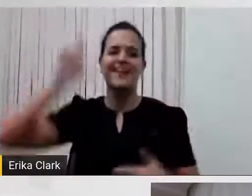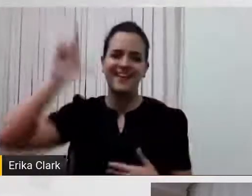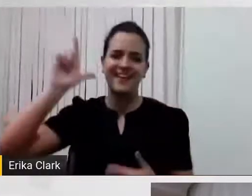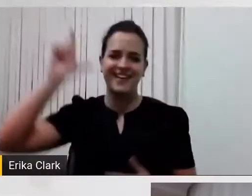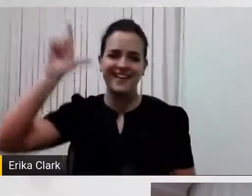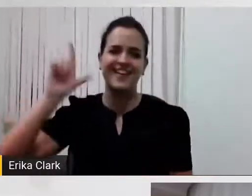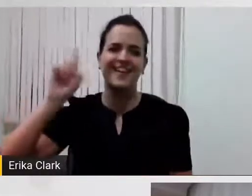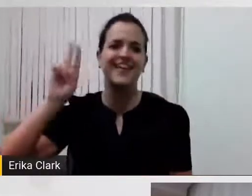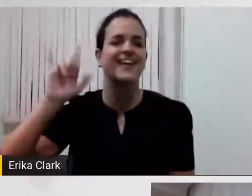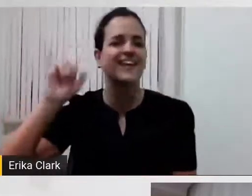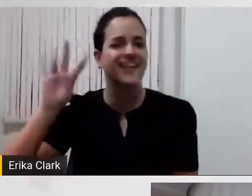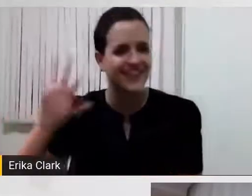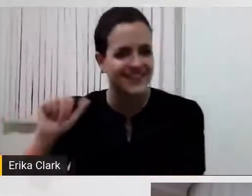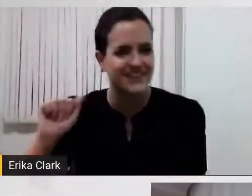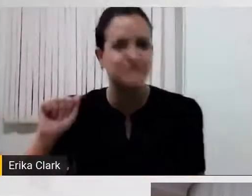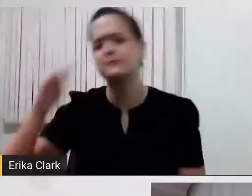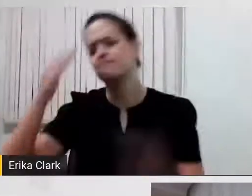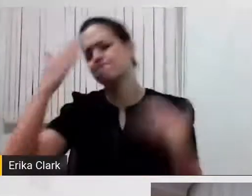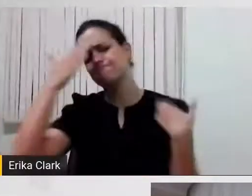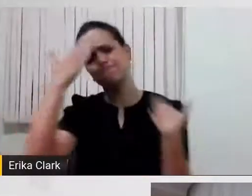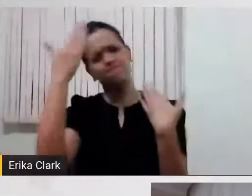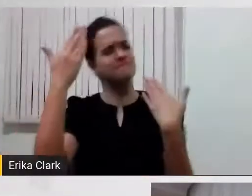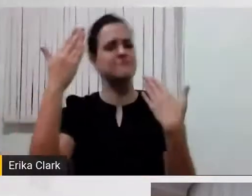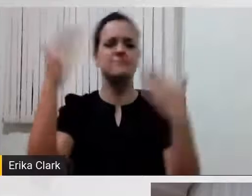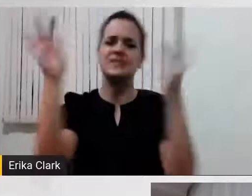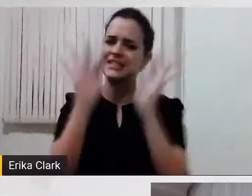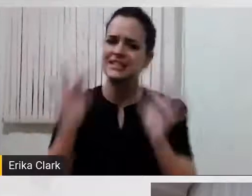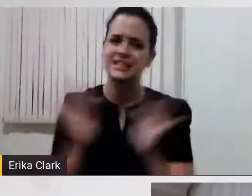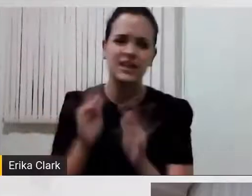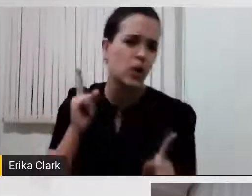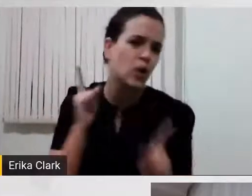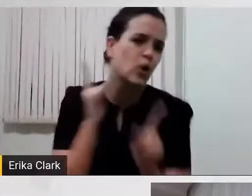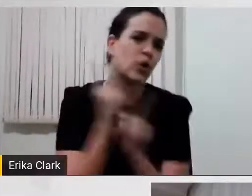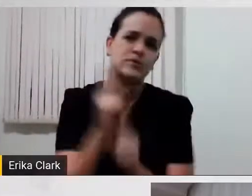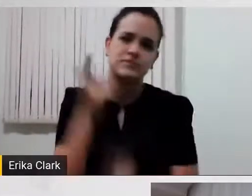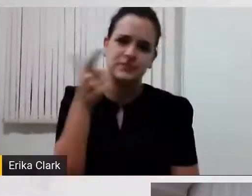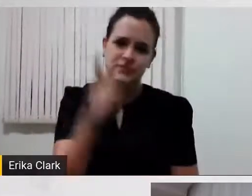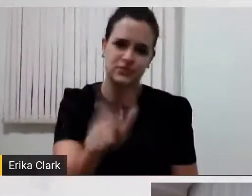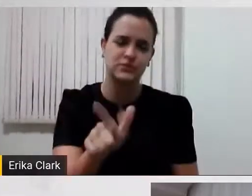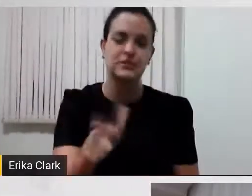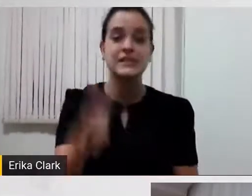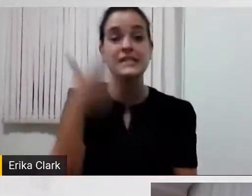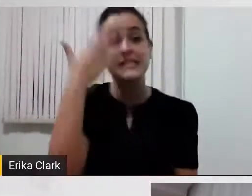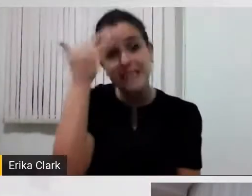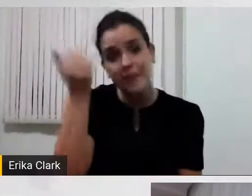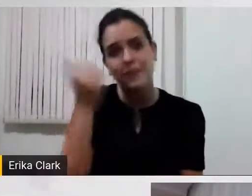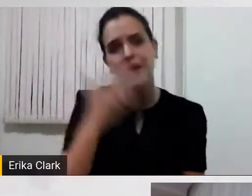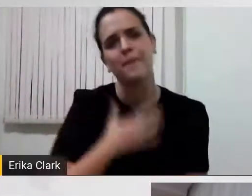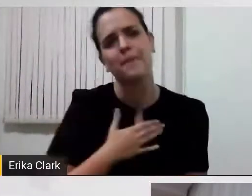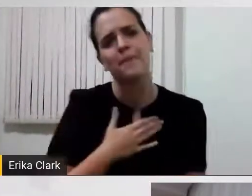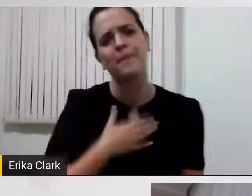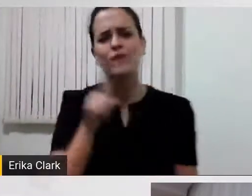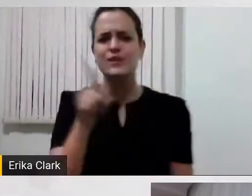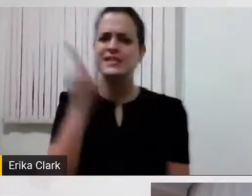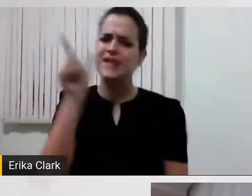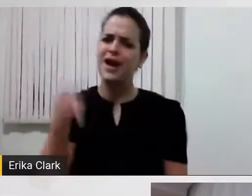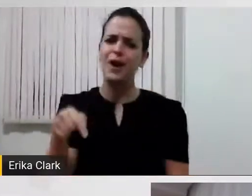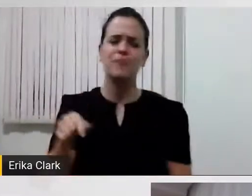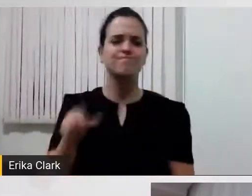prazer, uma satisfação te reencontrar, sabes que, para mim, tu és uma pessoa muito importante, nós nos